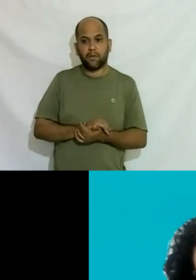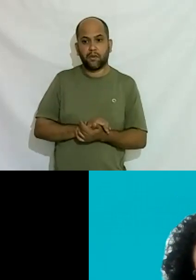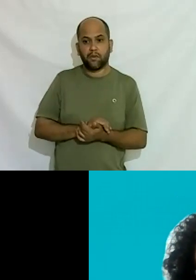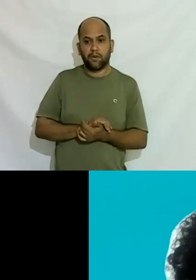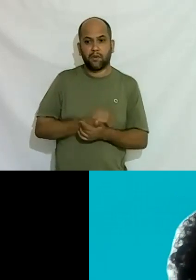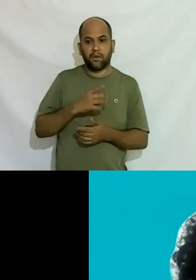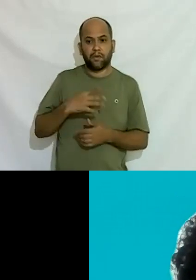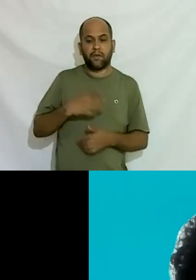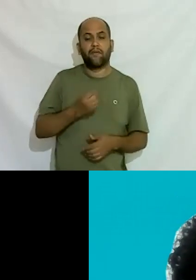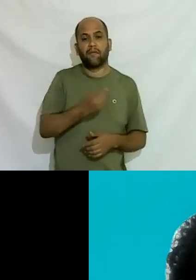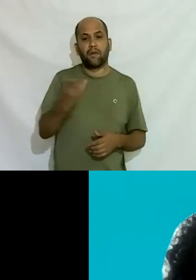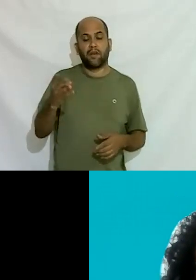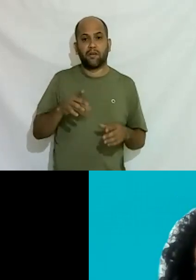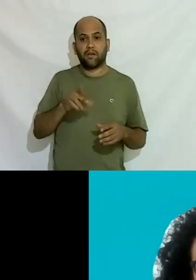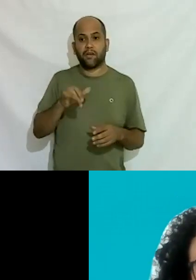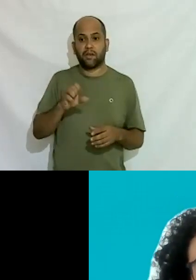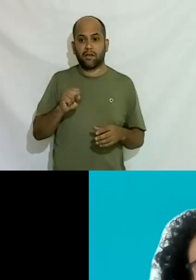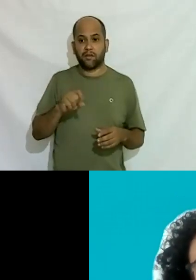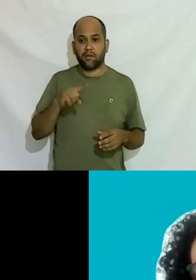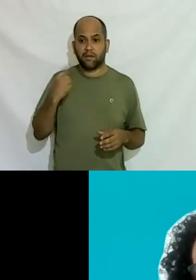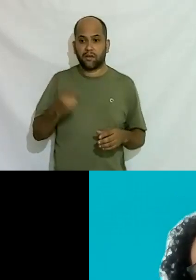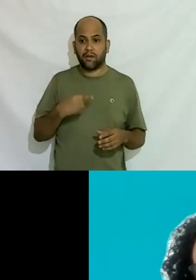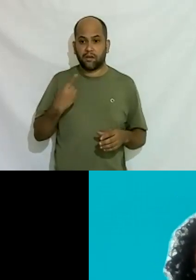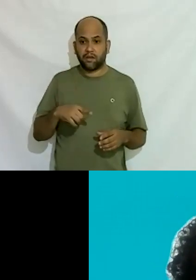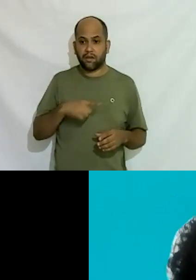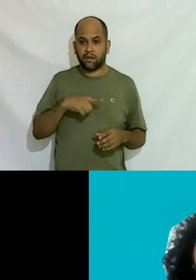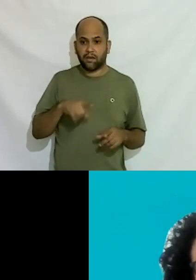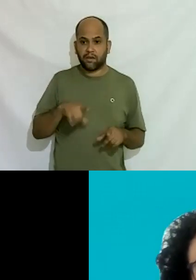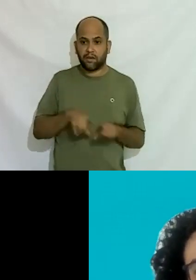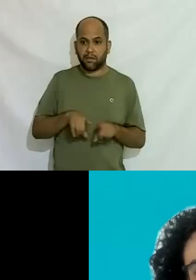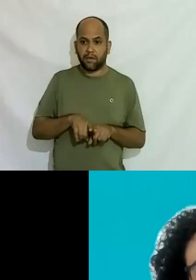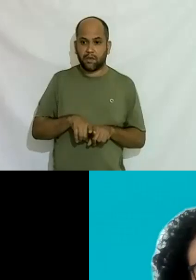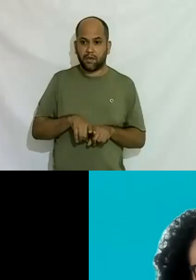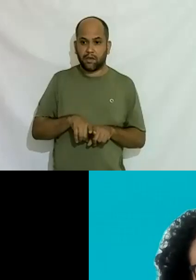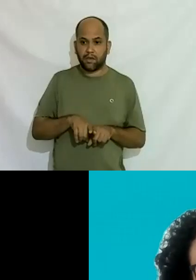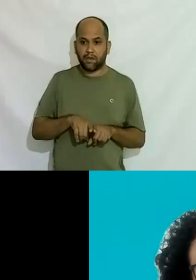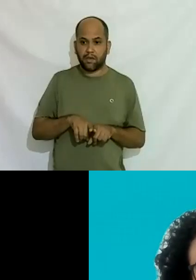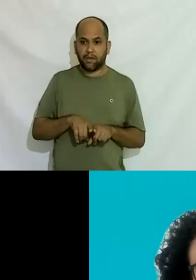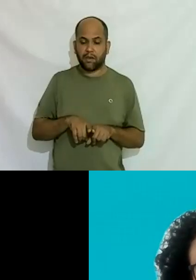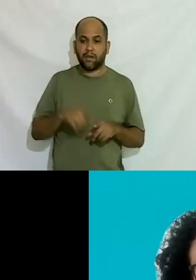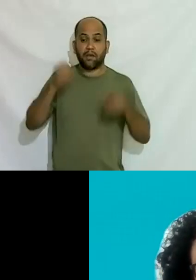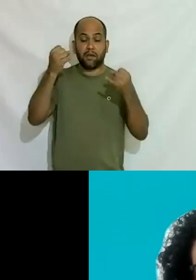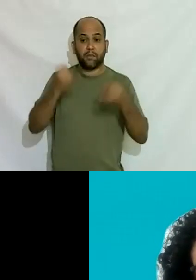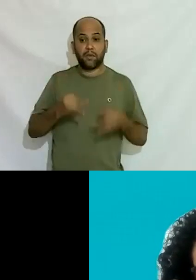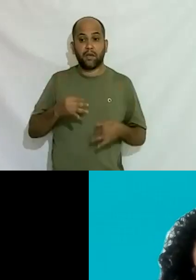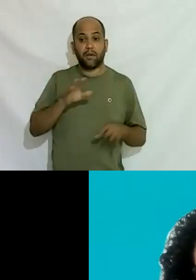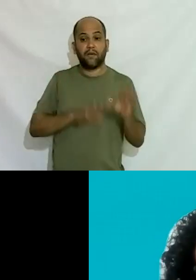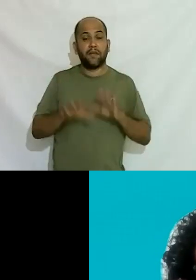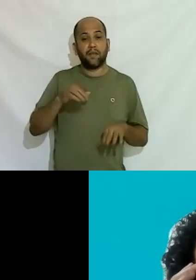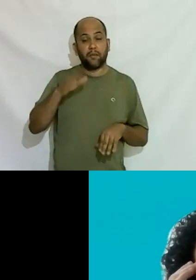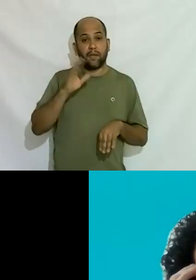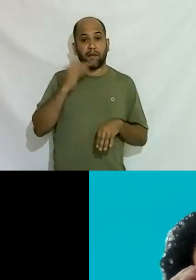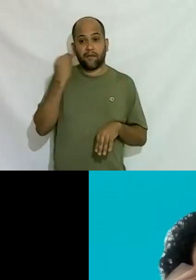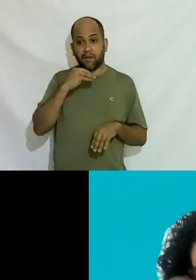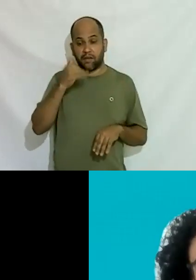muitos casos de mães que dizem não te quero assim eu digo que às vezes é mais fácil uma mãe ir